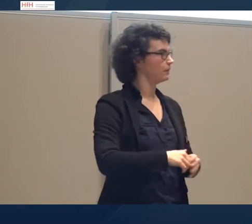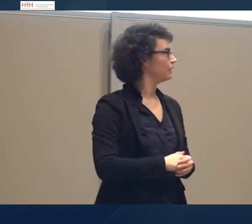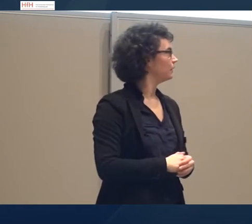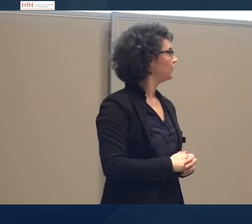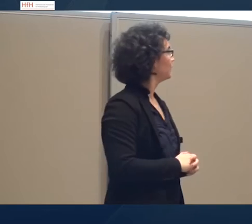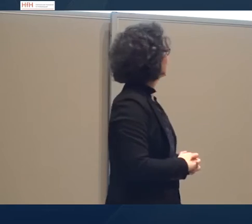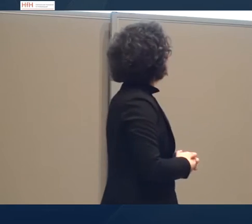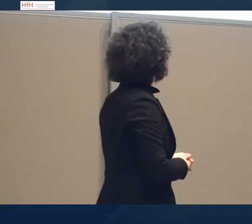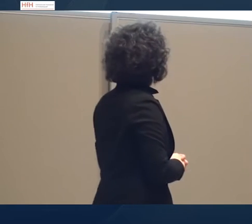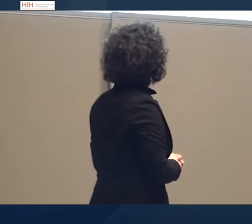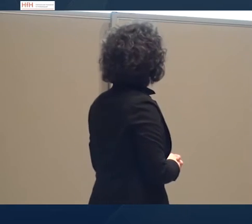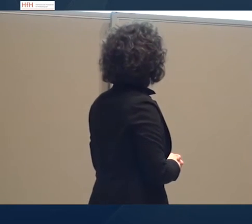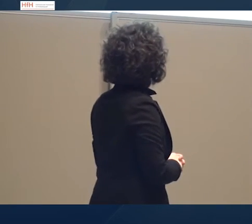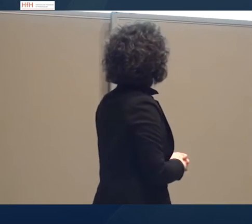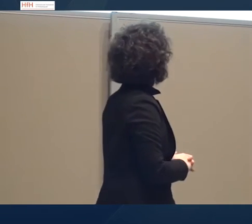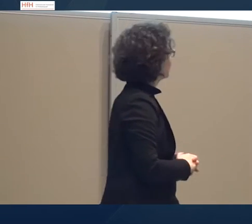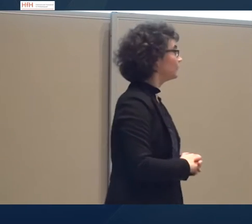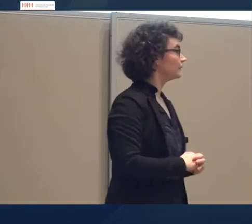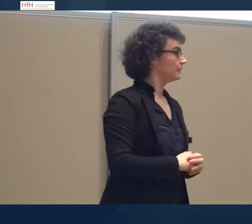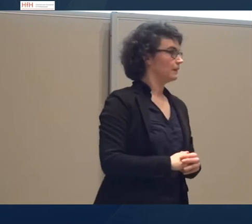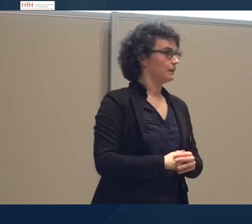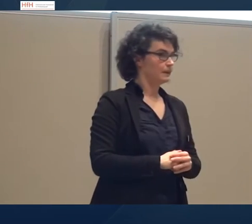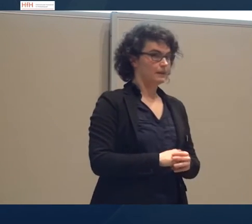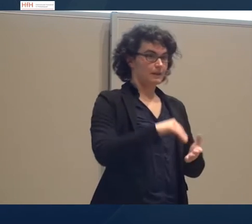Wir gehen dabei in vier Phasen vor.